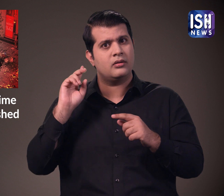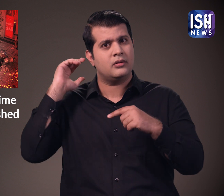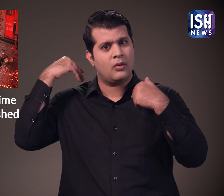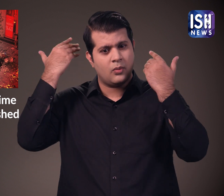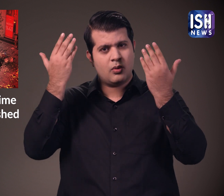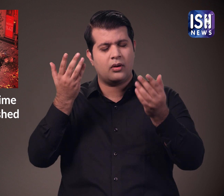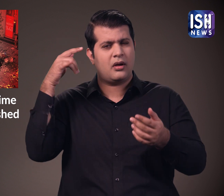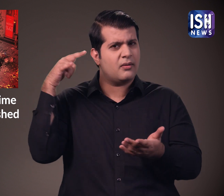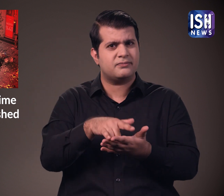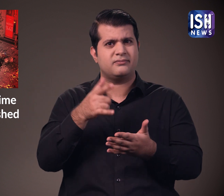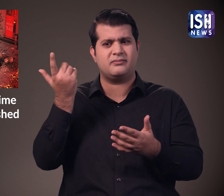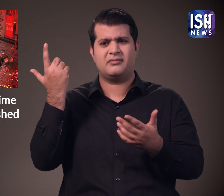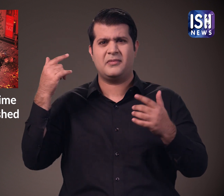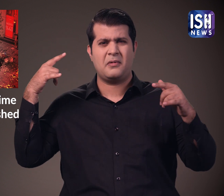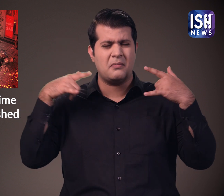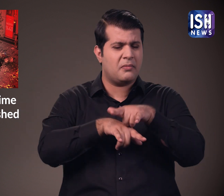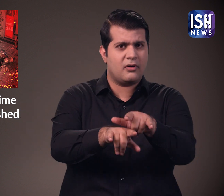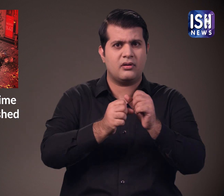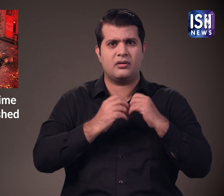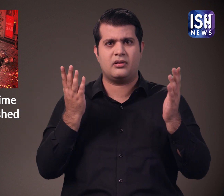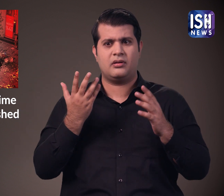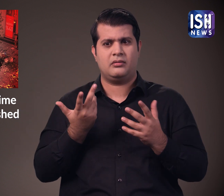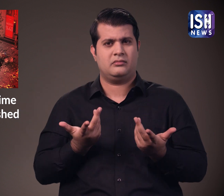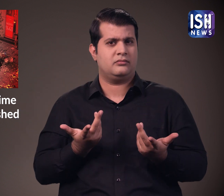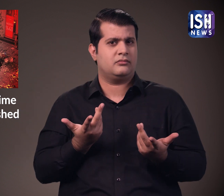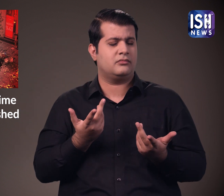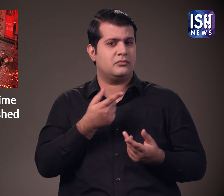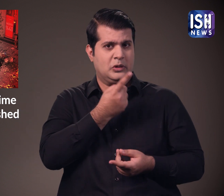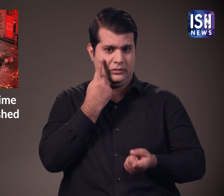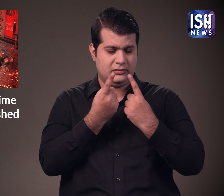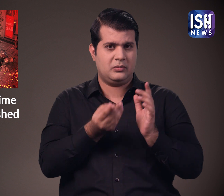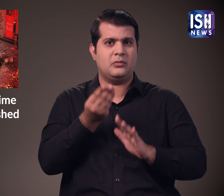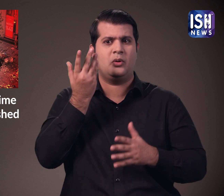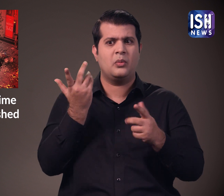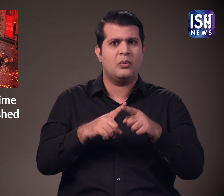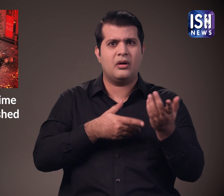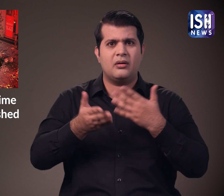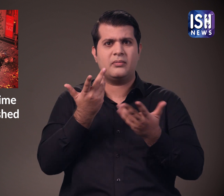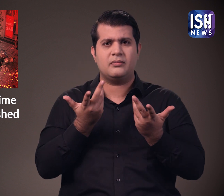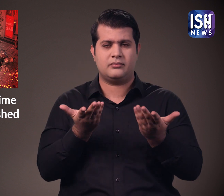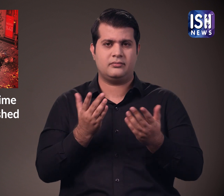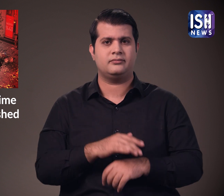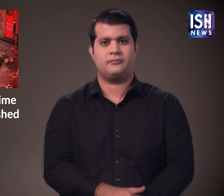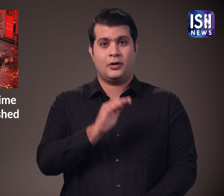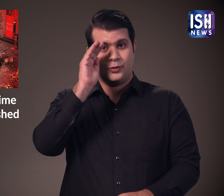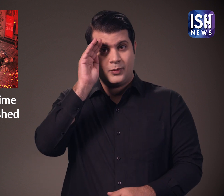किया गया था और अब इन में धुरगतनाएं और टक्करे हो रही है। अधिकारी मामले की जांच कर रहे है।